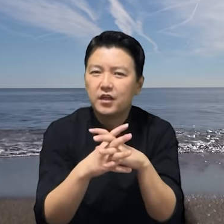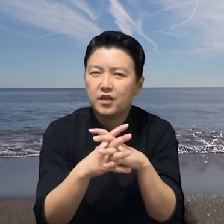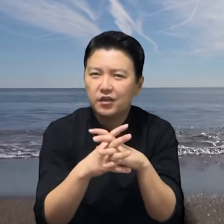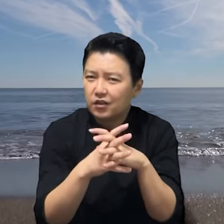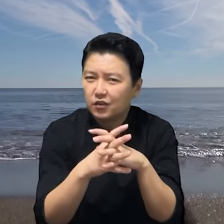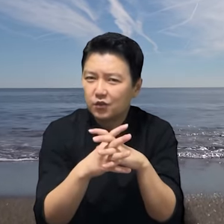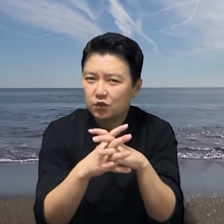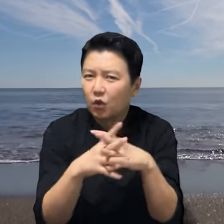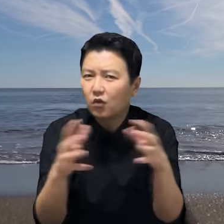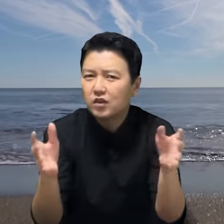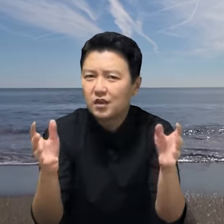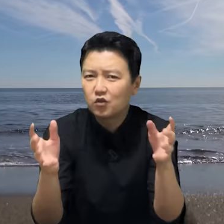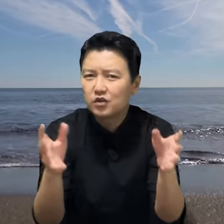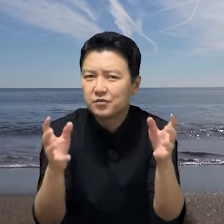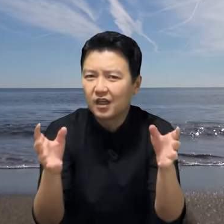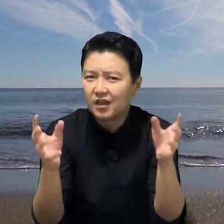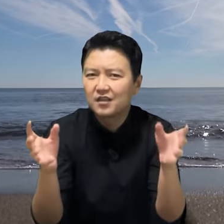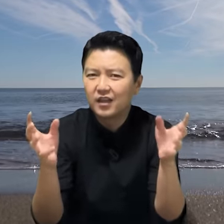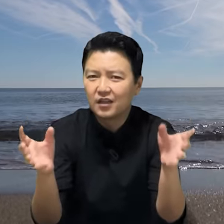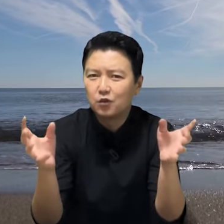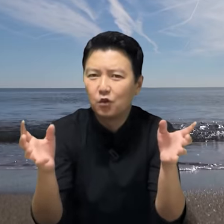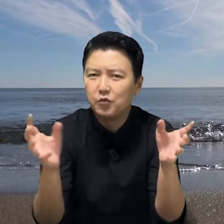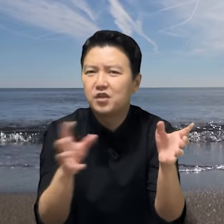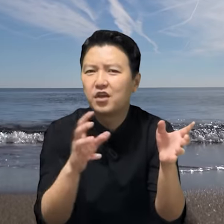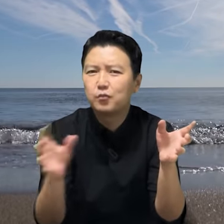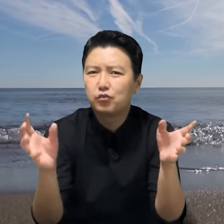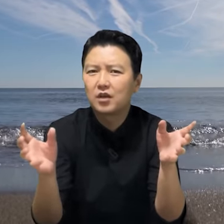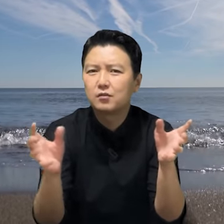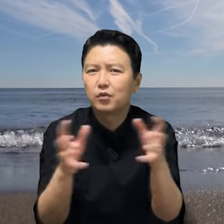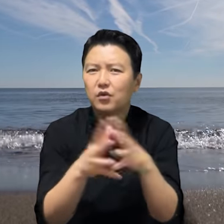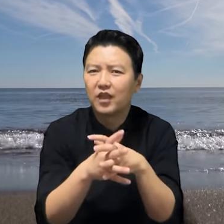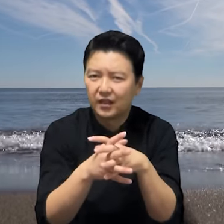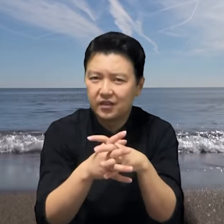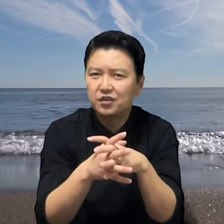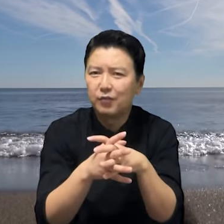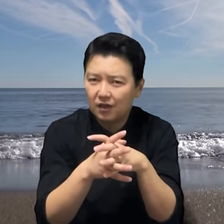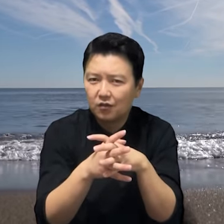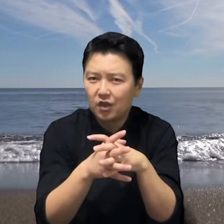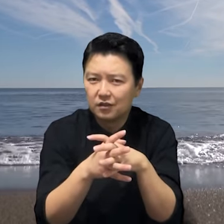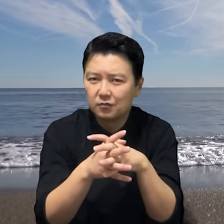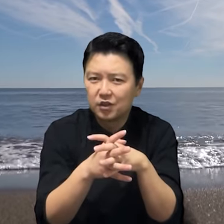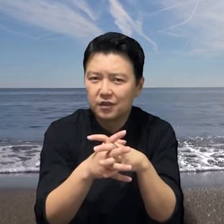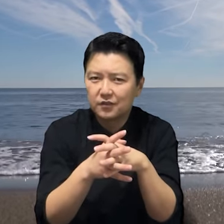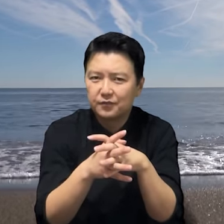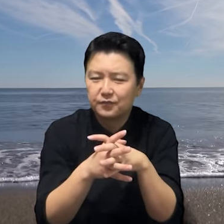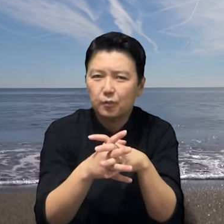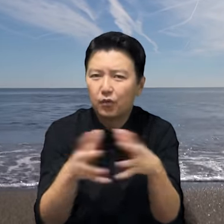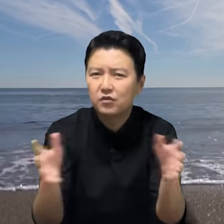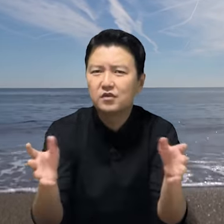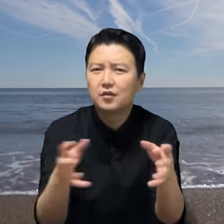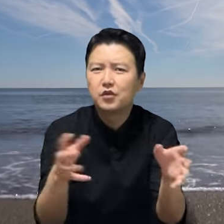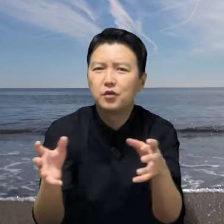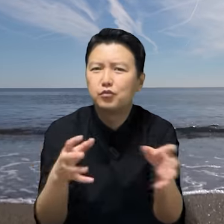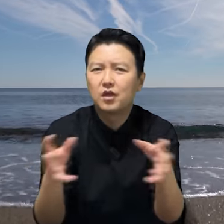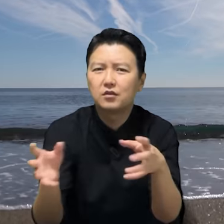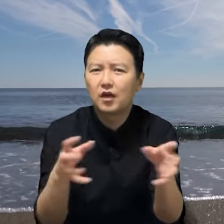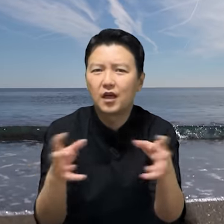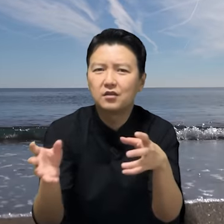이거는 총있다고 지금 자랑하는게 아니고 밑에 부하들 보고 나대지 말라고 하는겁니다. 보스가 밑에 부하들과 같은